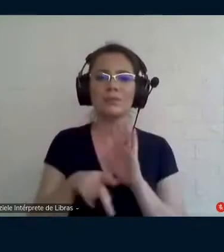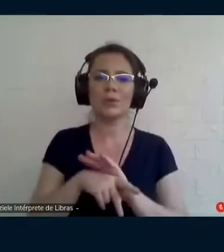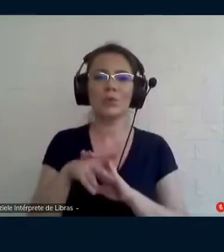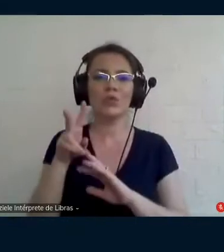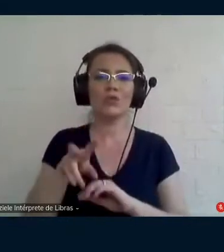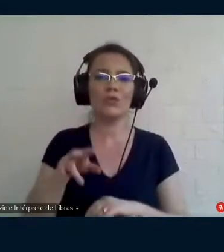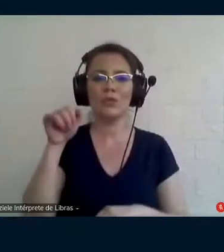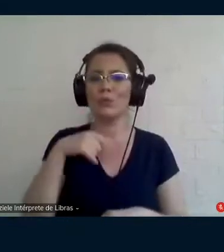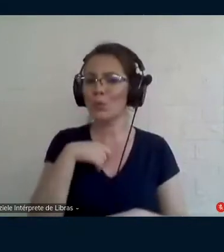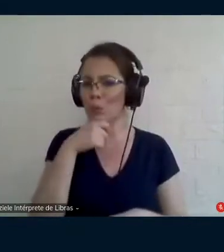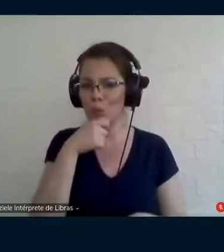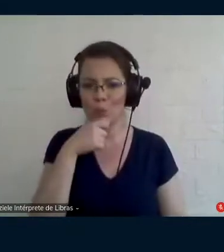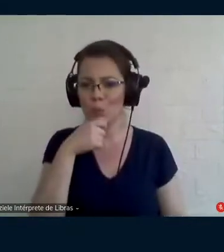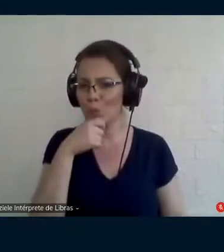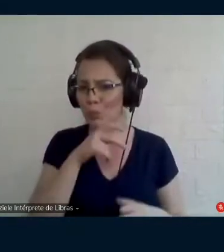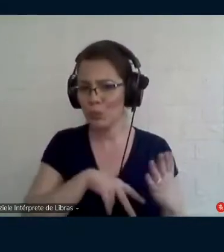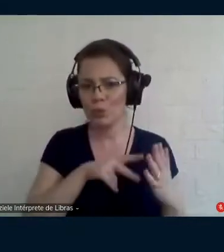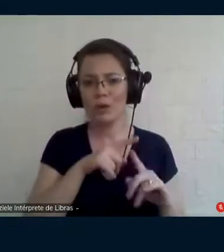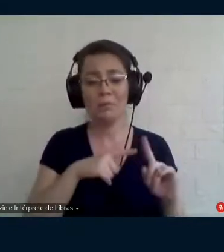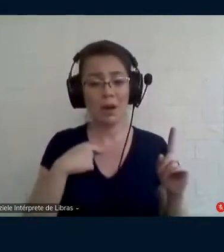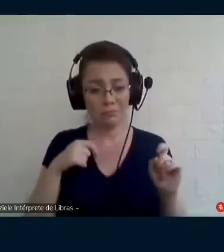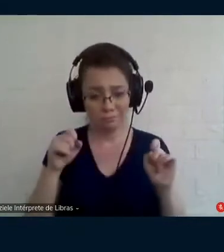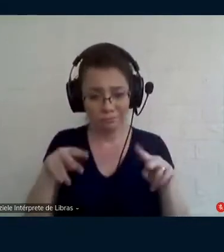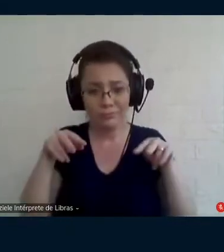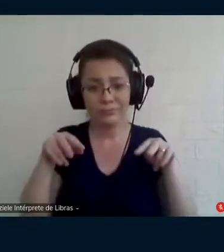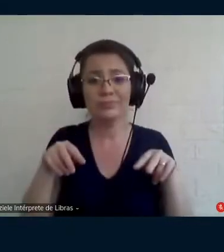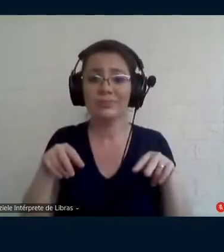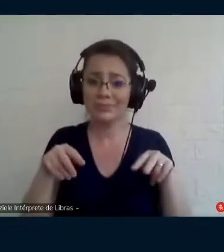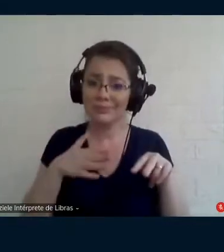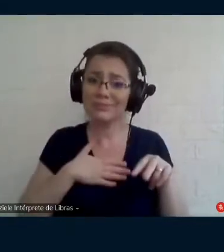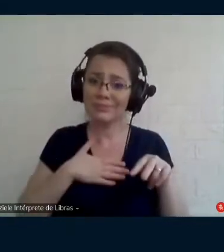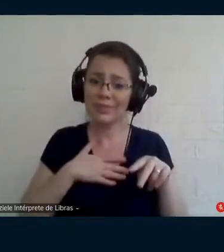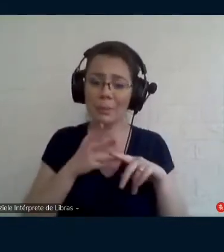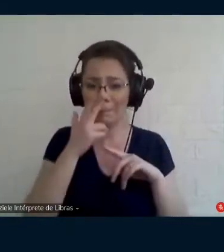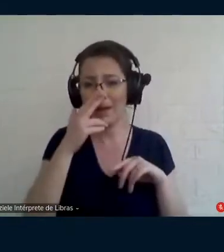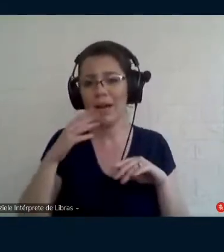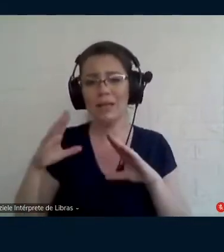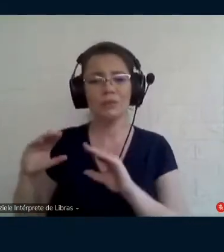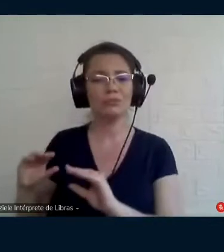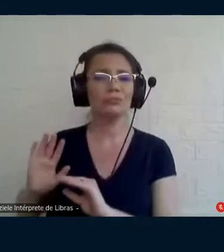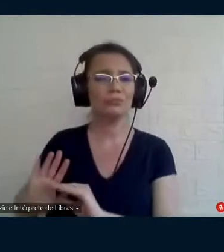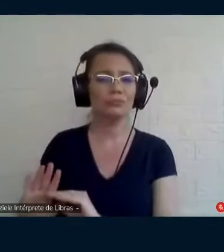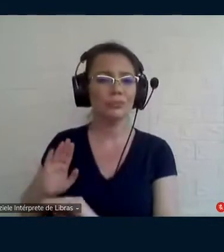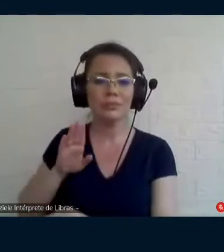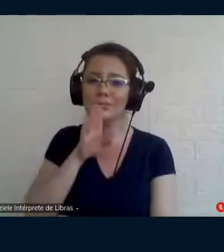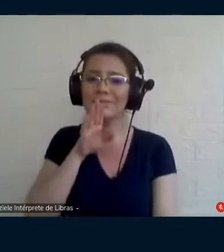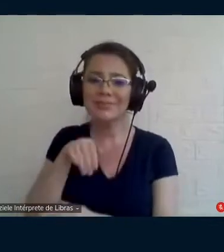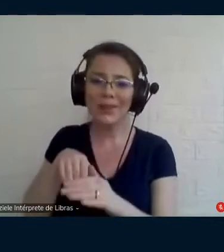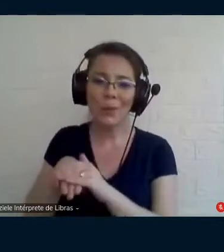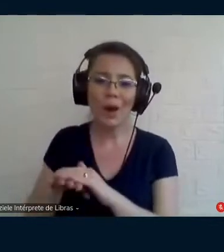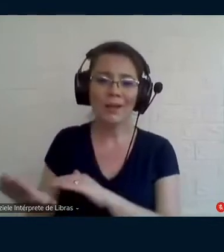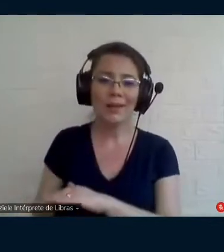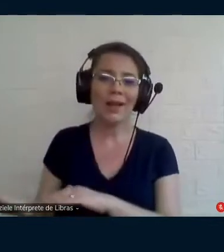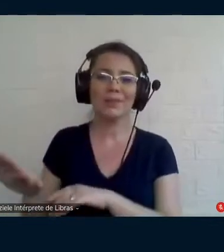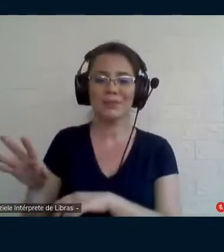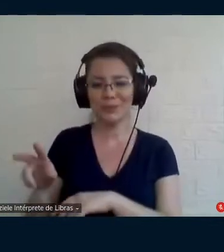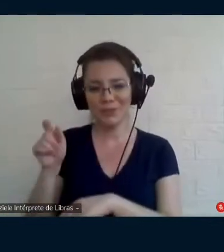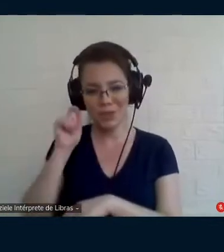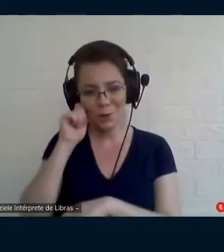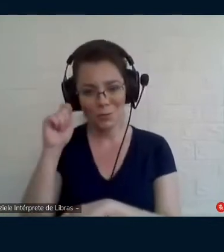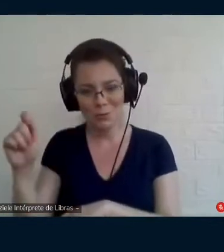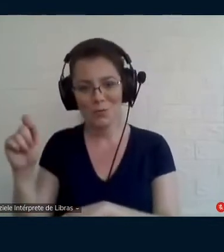eu tinha que eu tenha lido nos últimos anos ele estava meio adormecido e meio que assim propriedade da